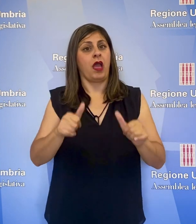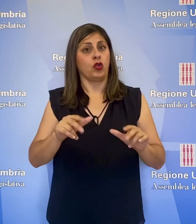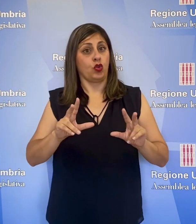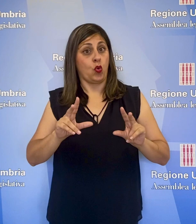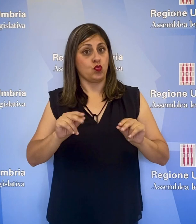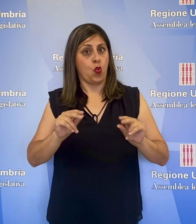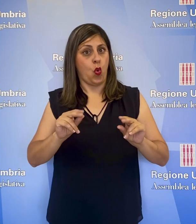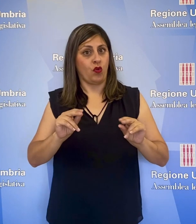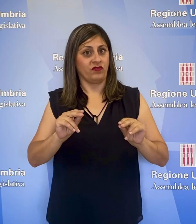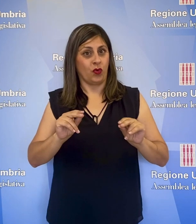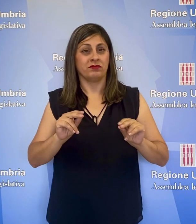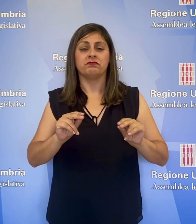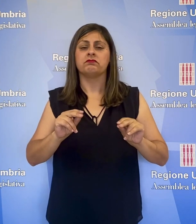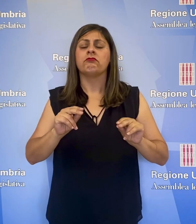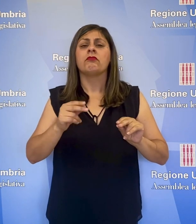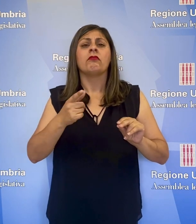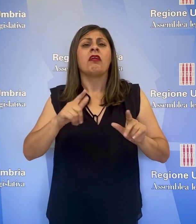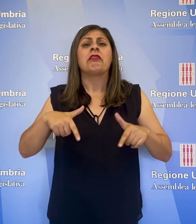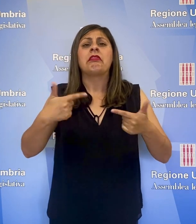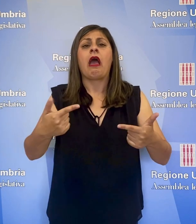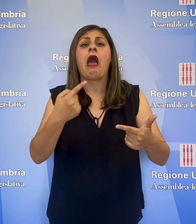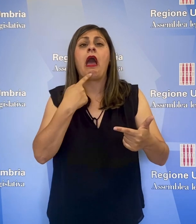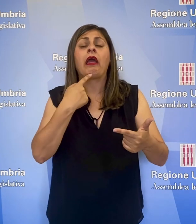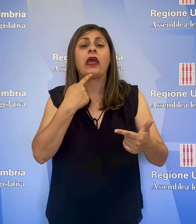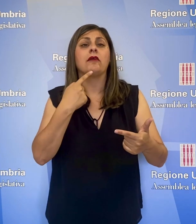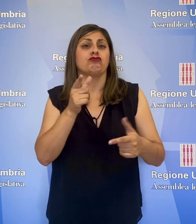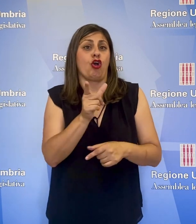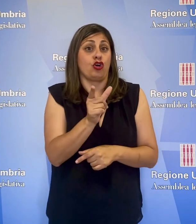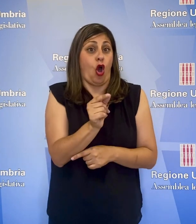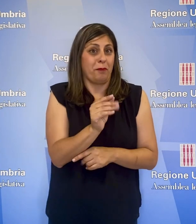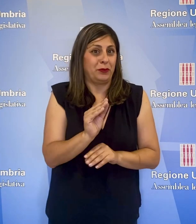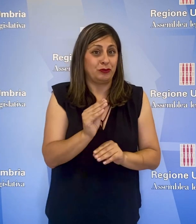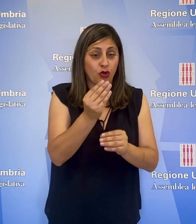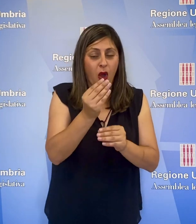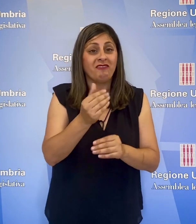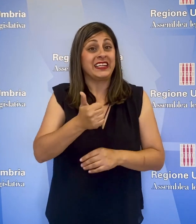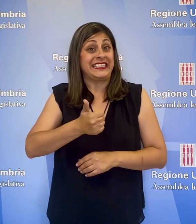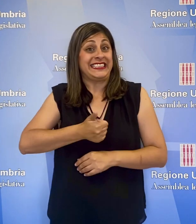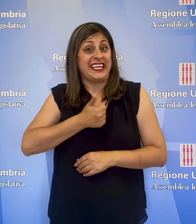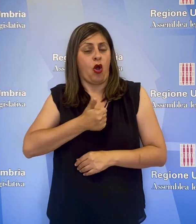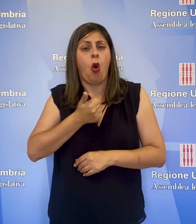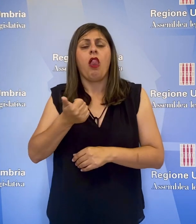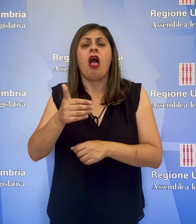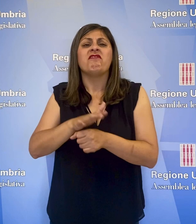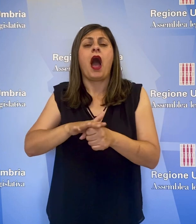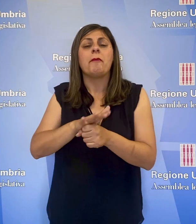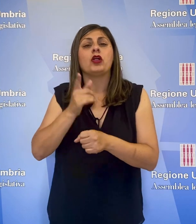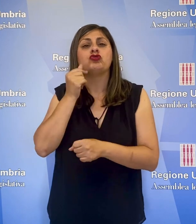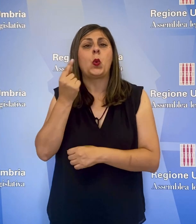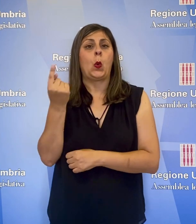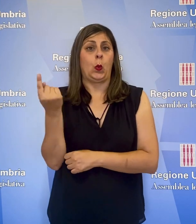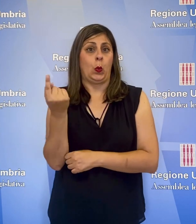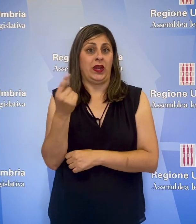individuando come beneficiari, giovani coppie, single e famiglie monoparentali. Complessivamente sono stati